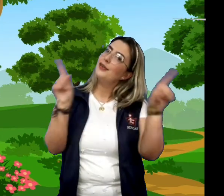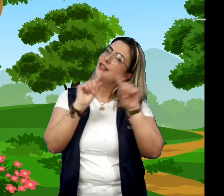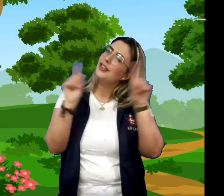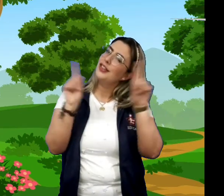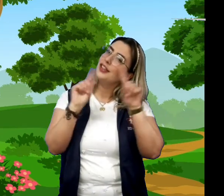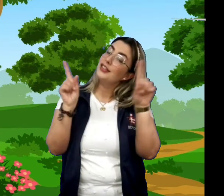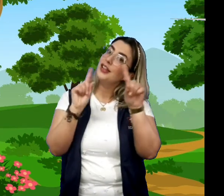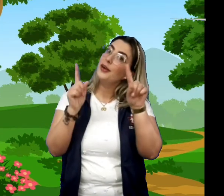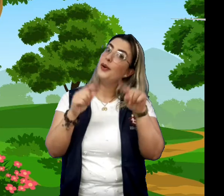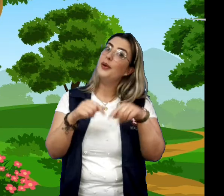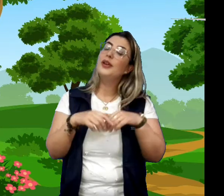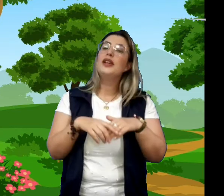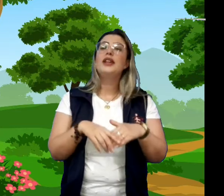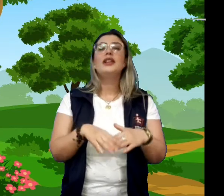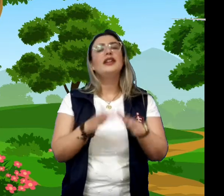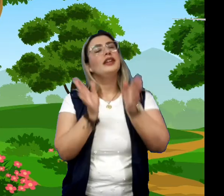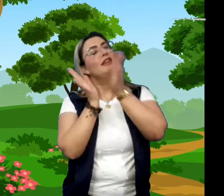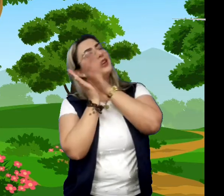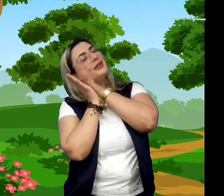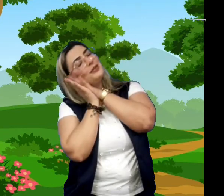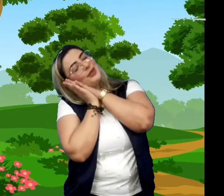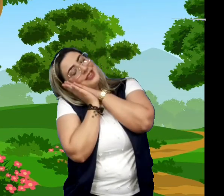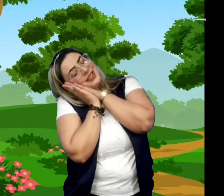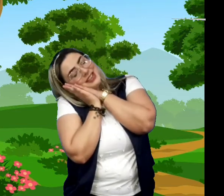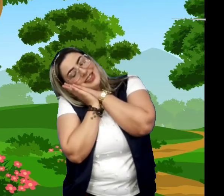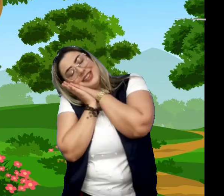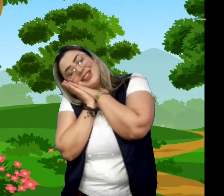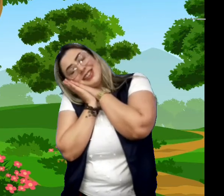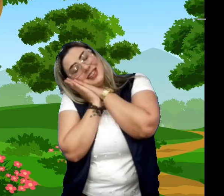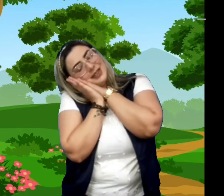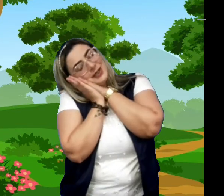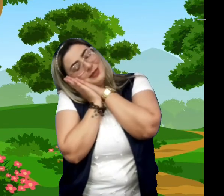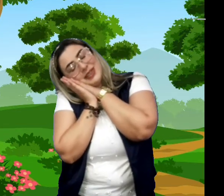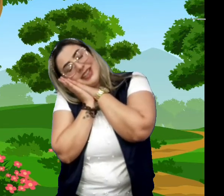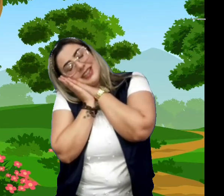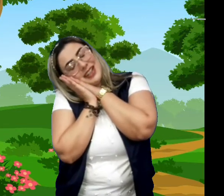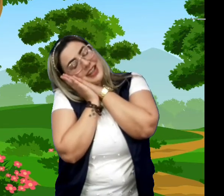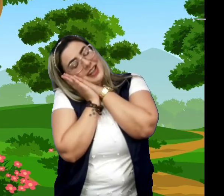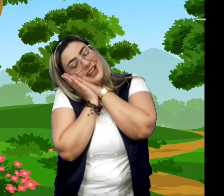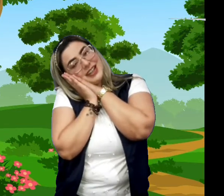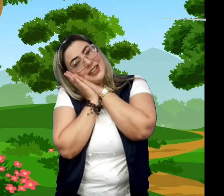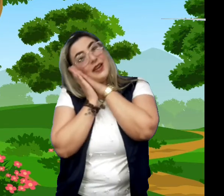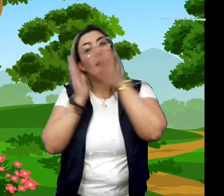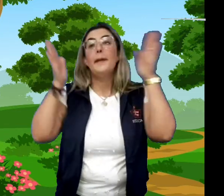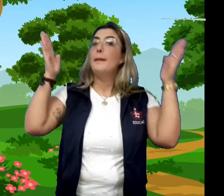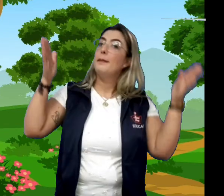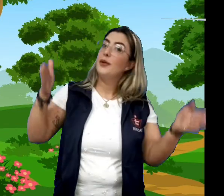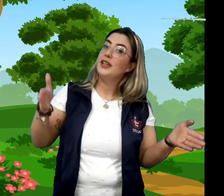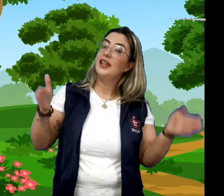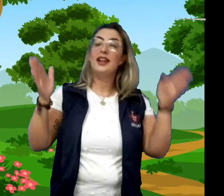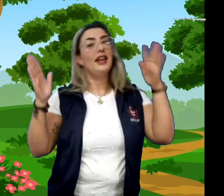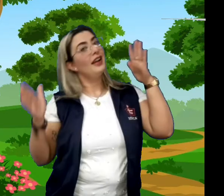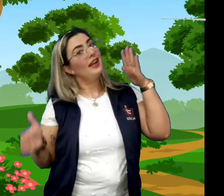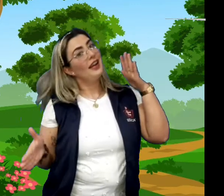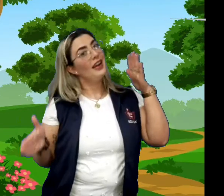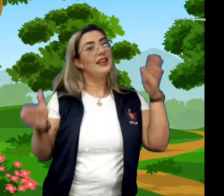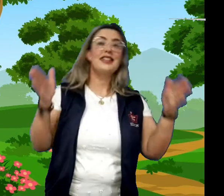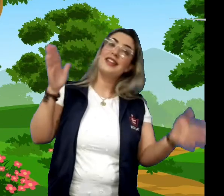tinha chão Ninguém podia dormir na rede Porque na casa